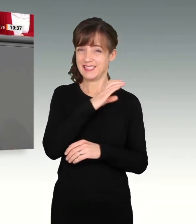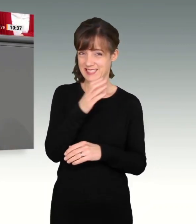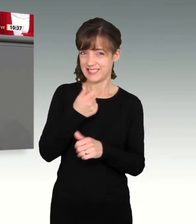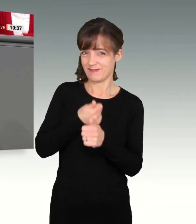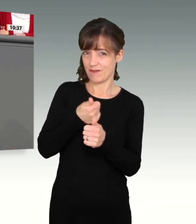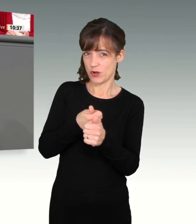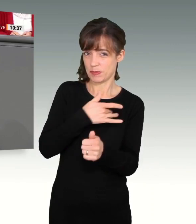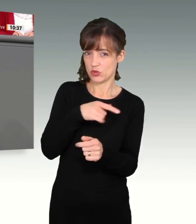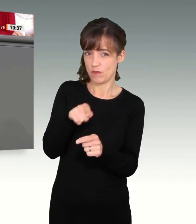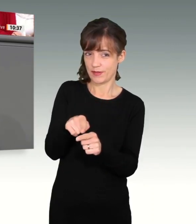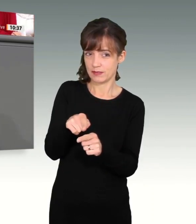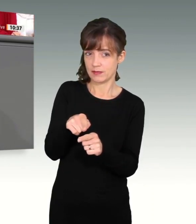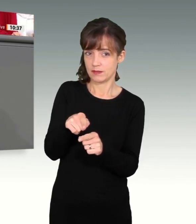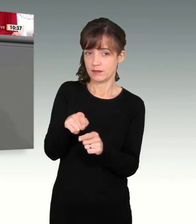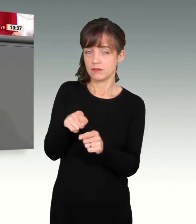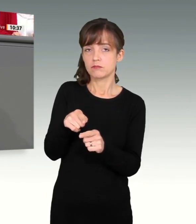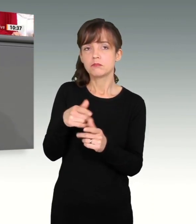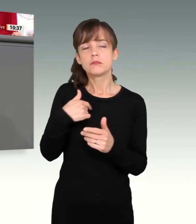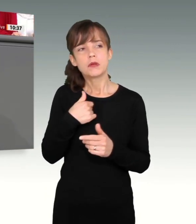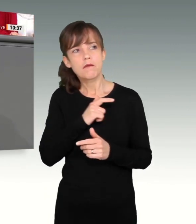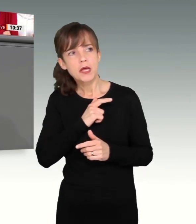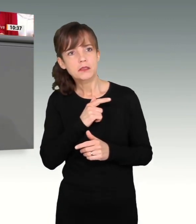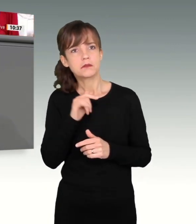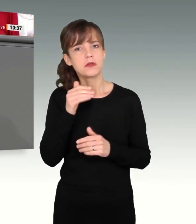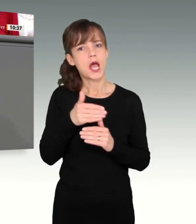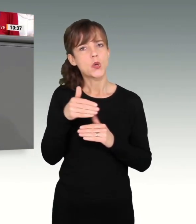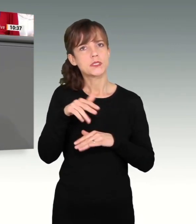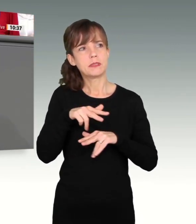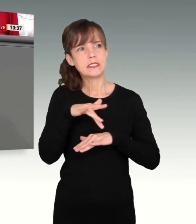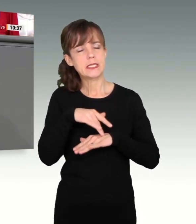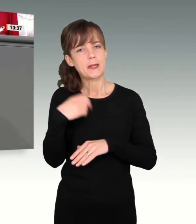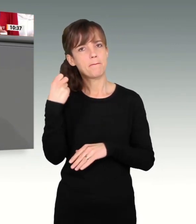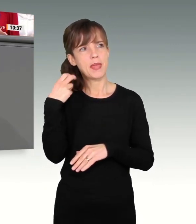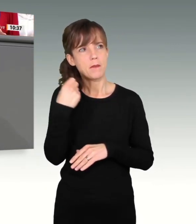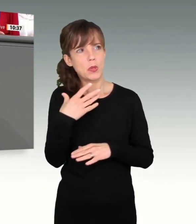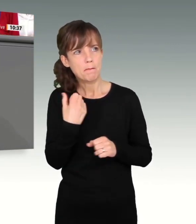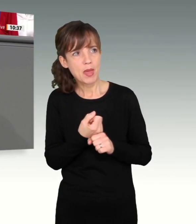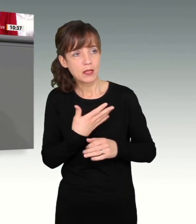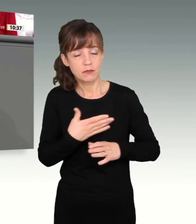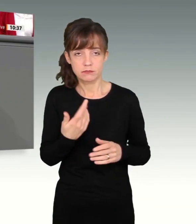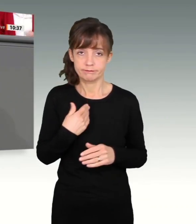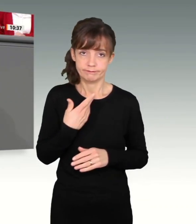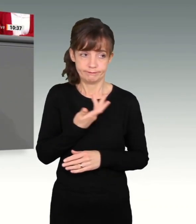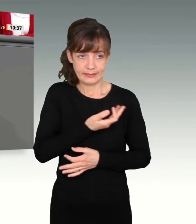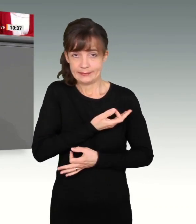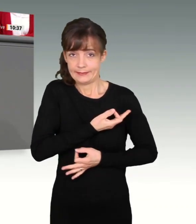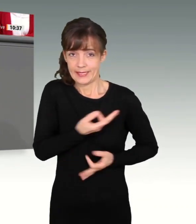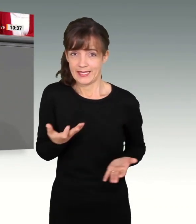können von einer Außenministerin Baerbock nichts erwarten. Aber die Anhänger der selbsternannten